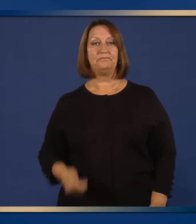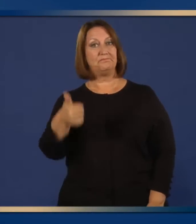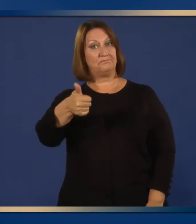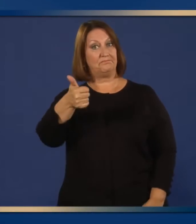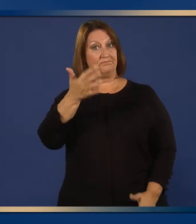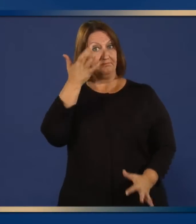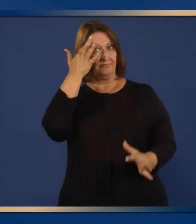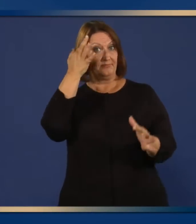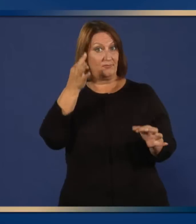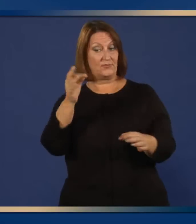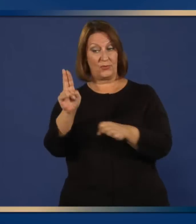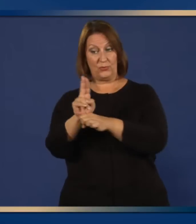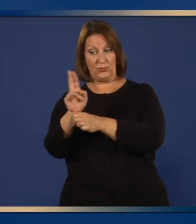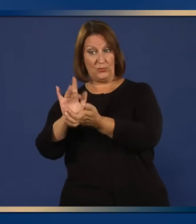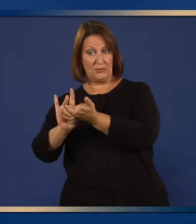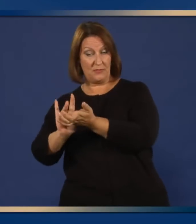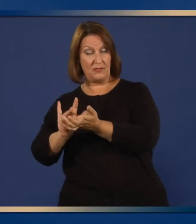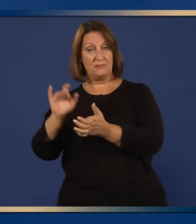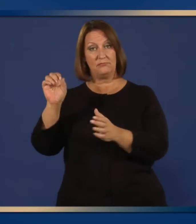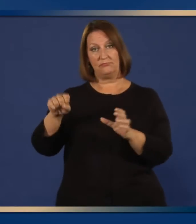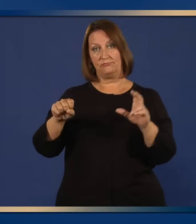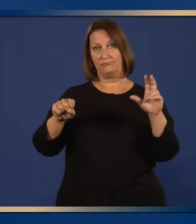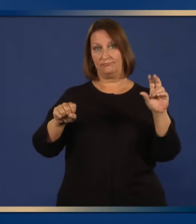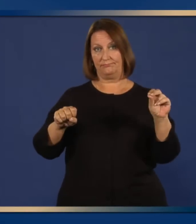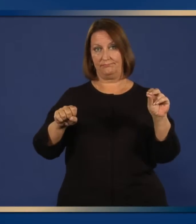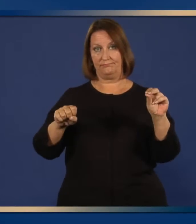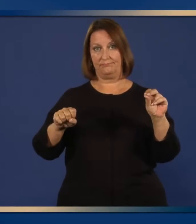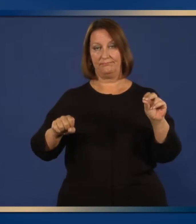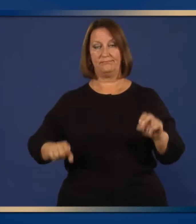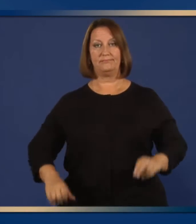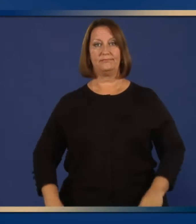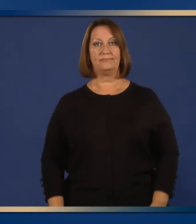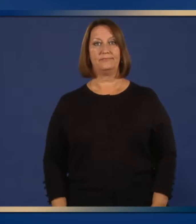Usted puede decidir si tomar este medicamento.